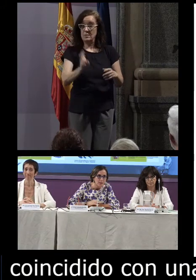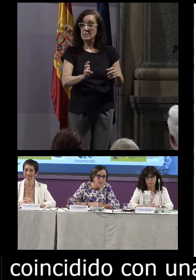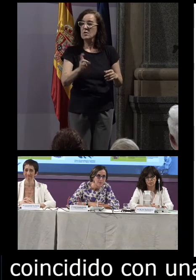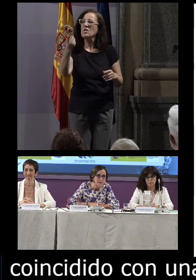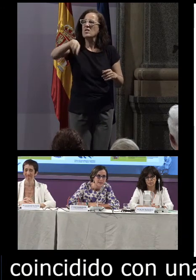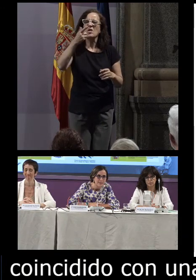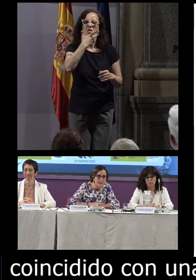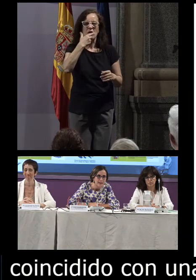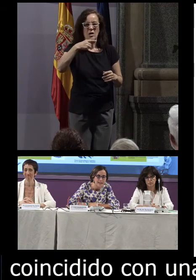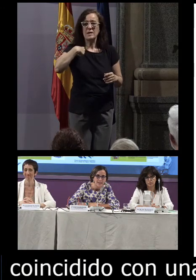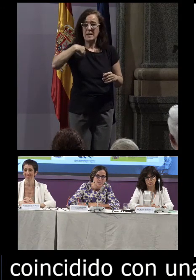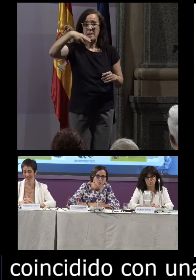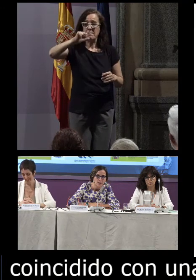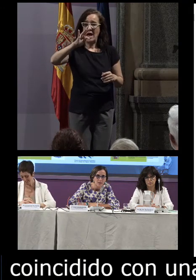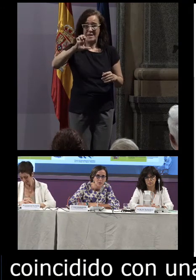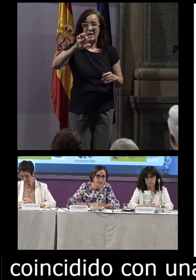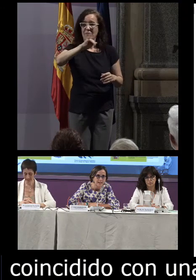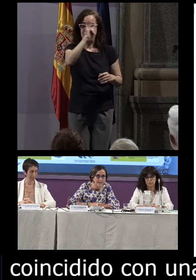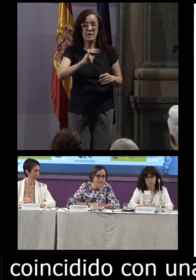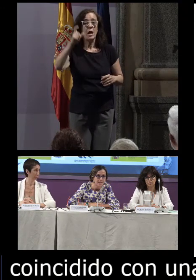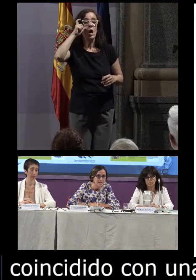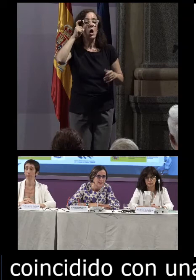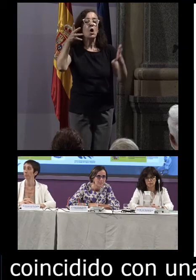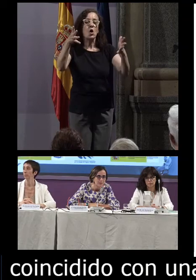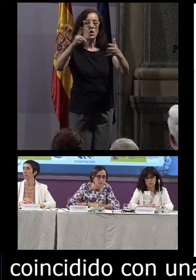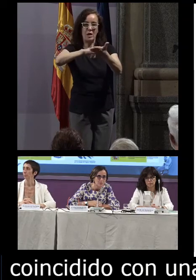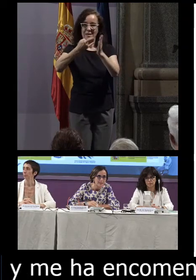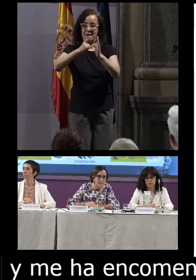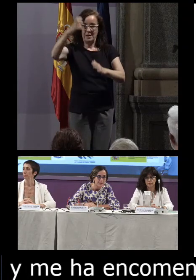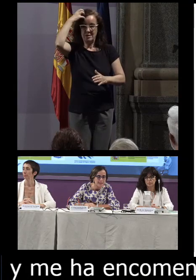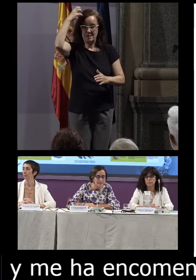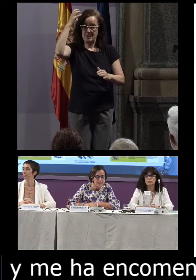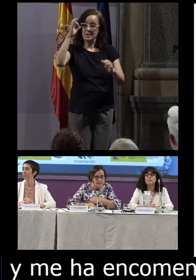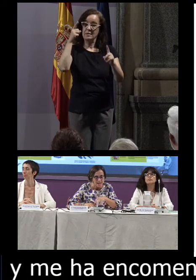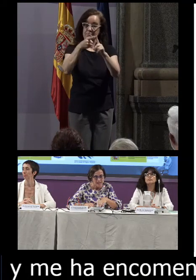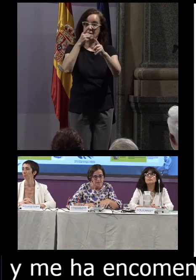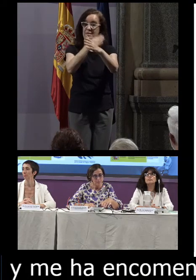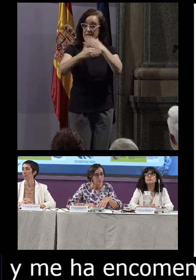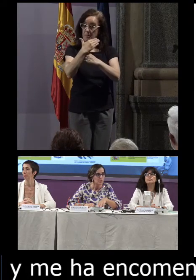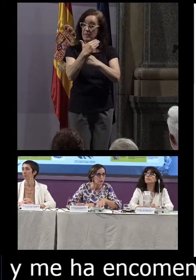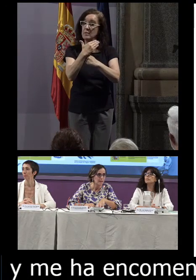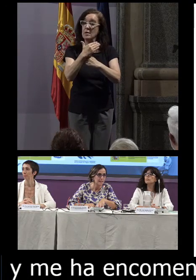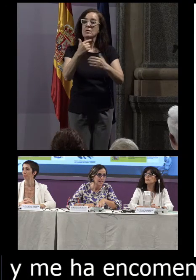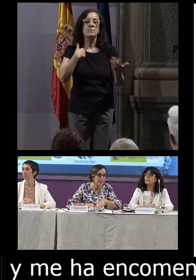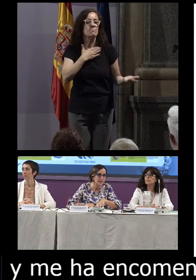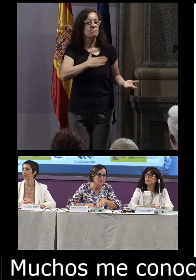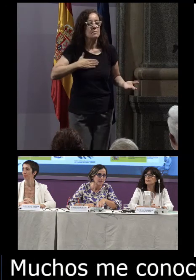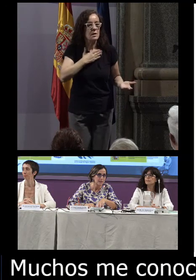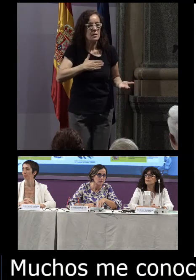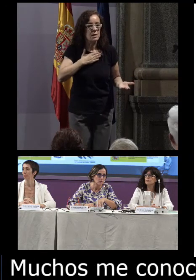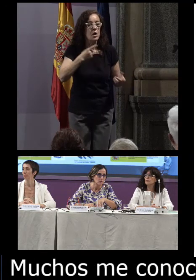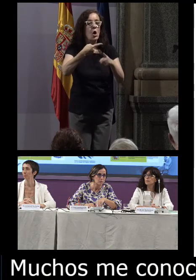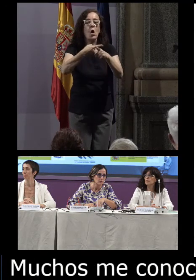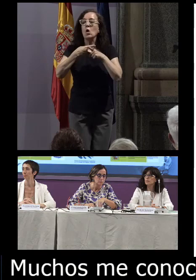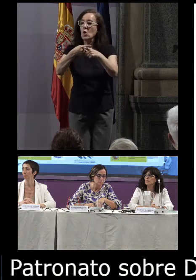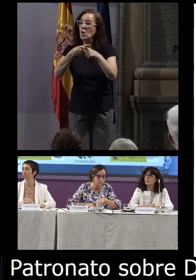me conocéis. Mi nombre es Maite Fernández, soy la consejera técnica del Real Patronato sobre Discapacidad y, bueno, pues estoy encantada de compartir